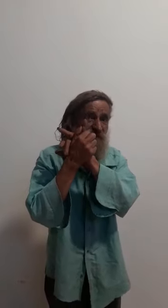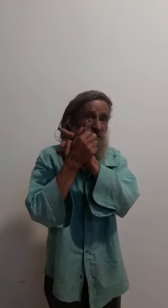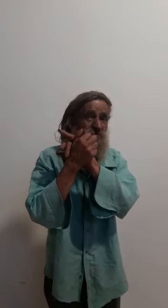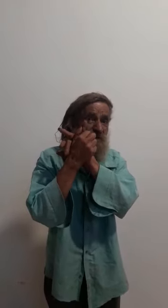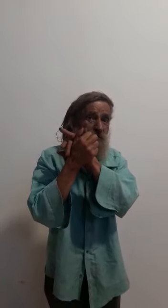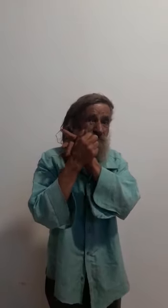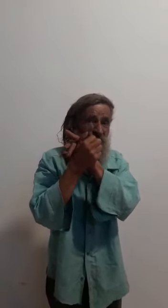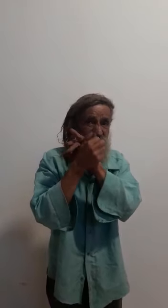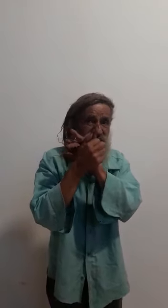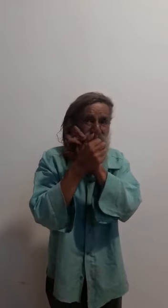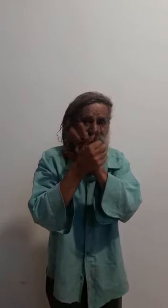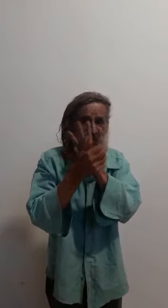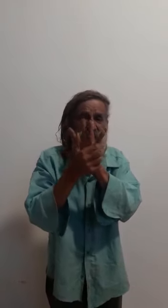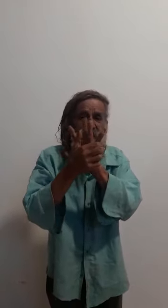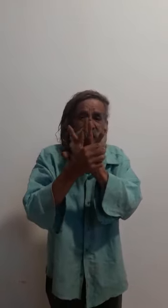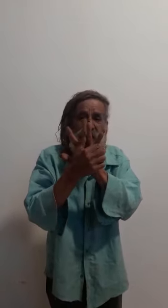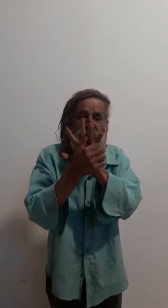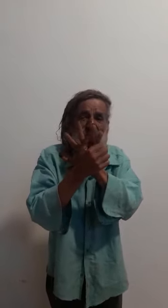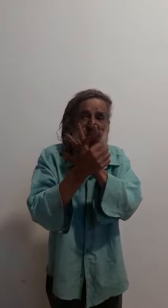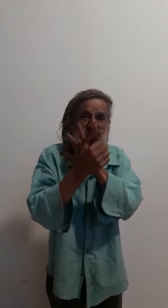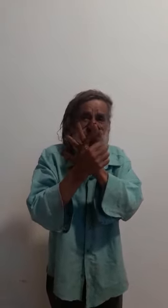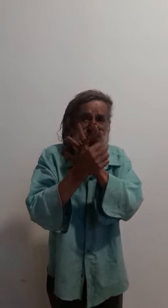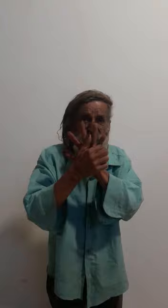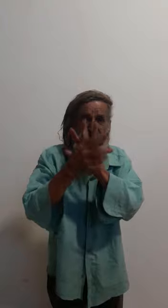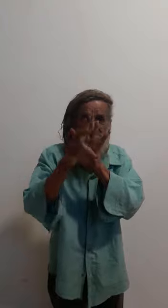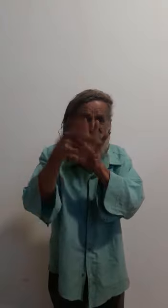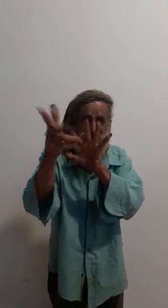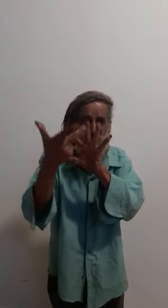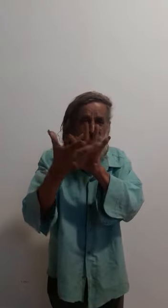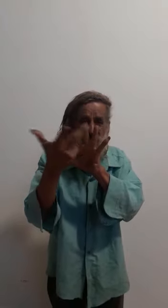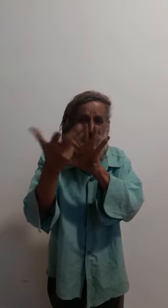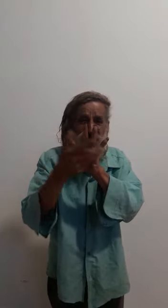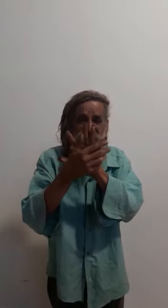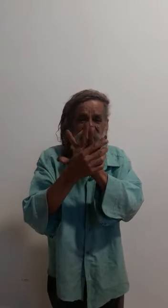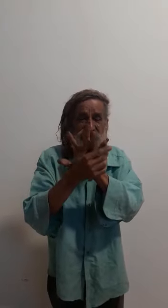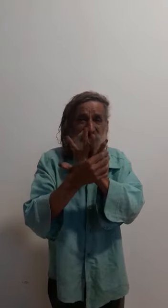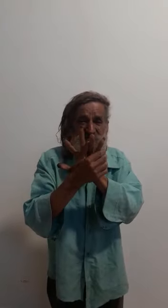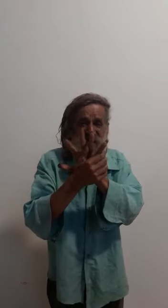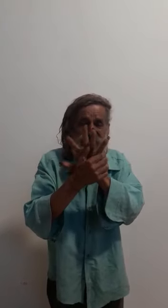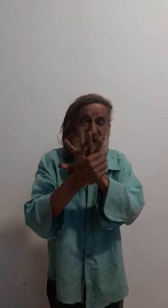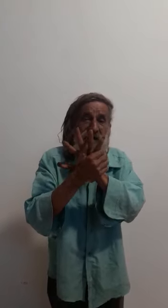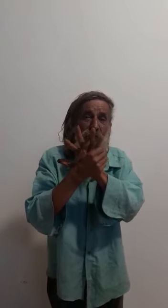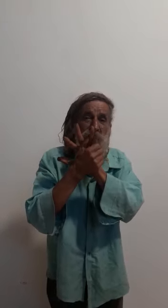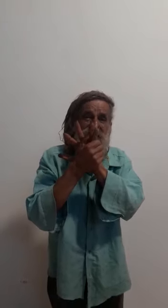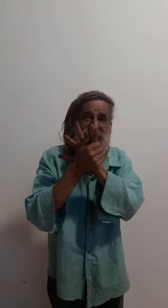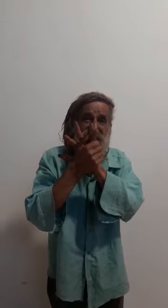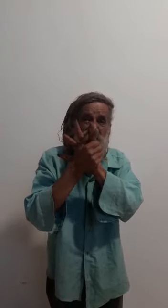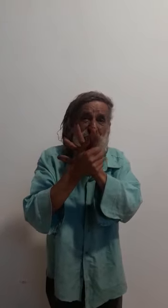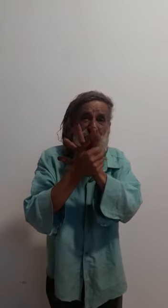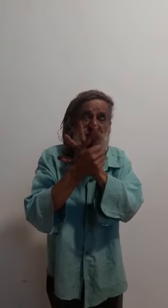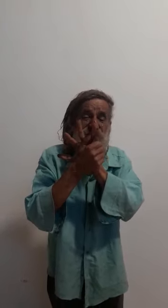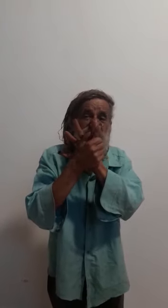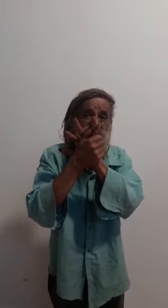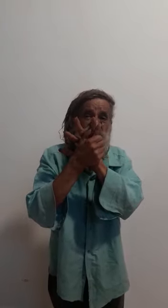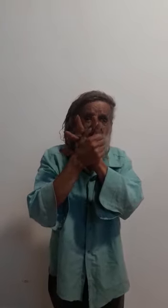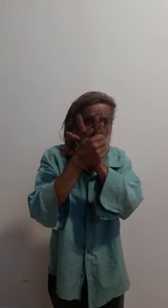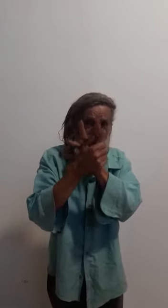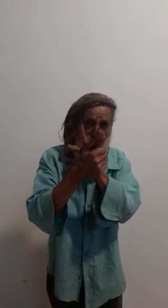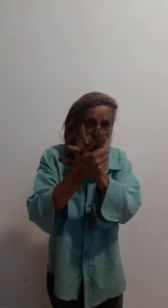Pryo da humanidade é a primeira, como diz oi, eu brinco com a moçada, roda redonda que girou,